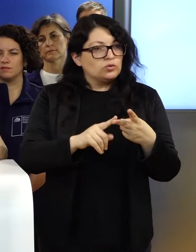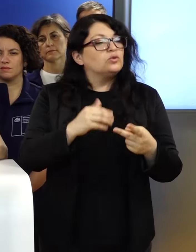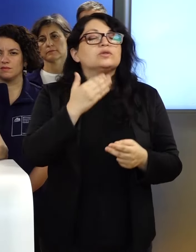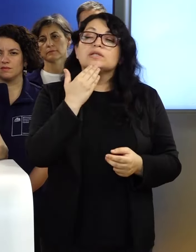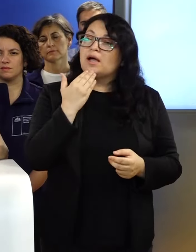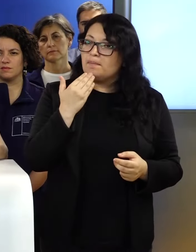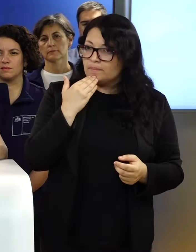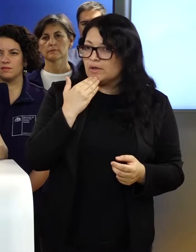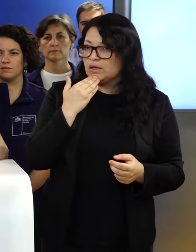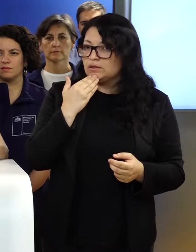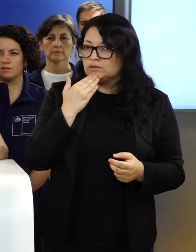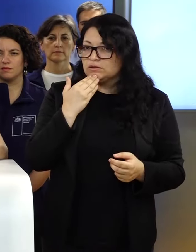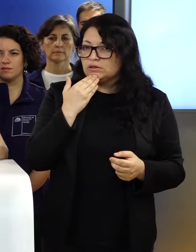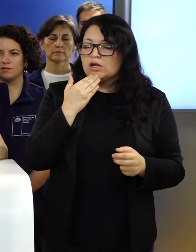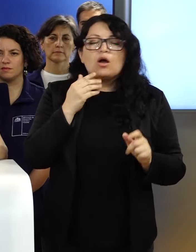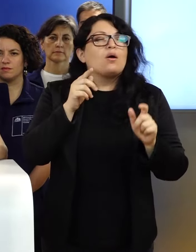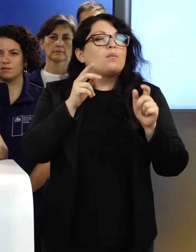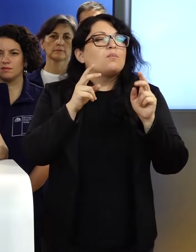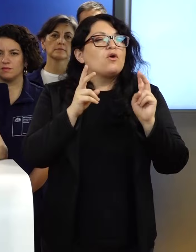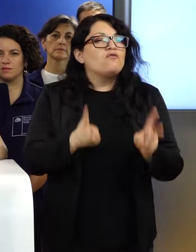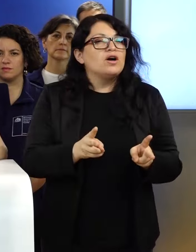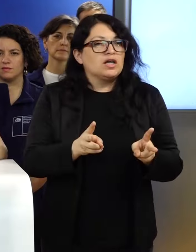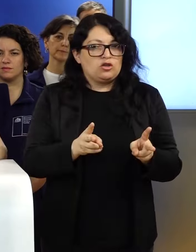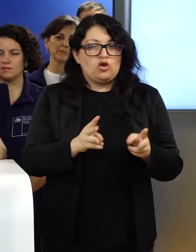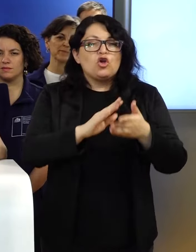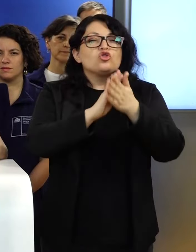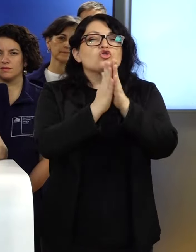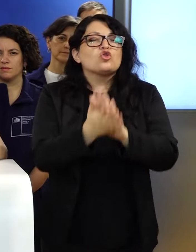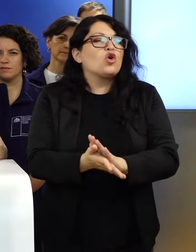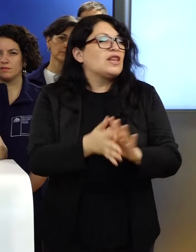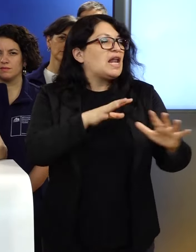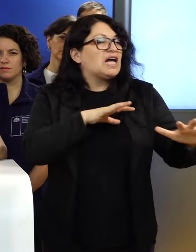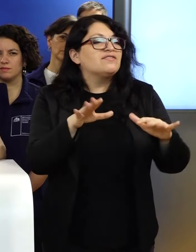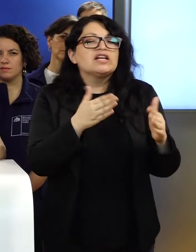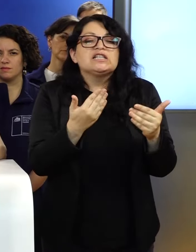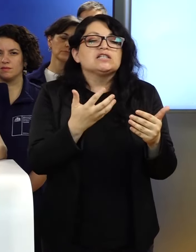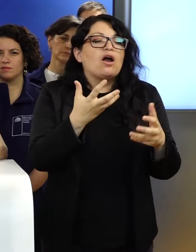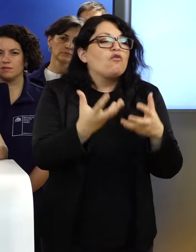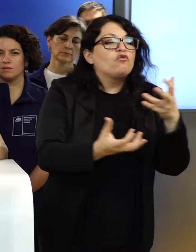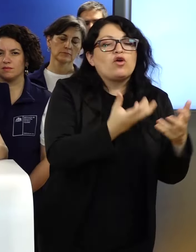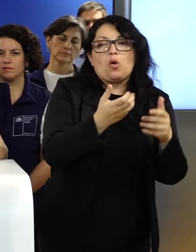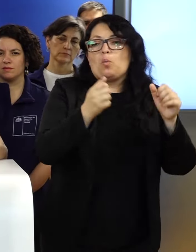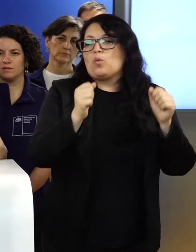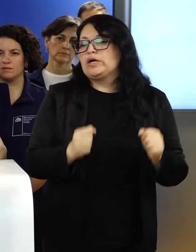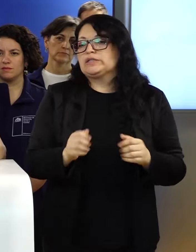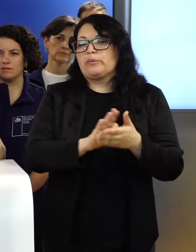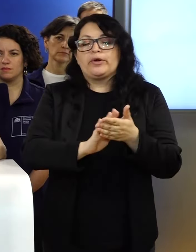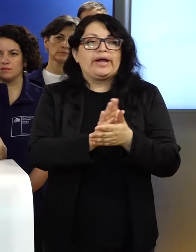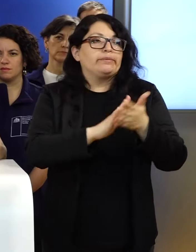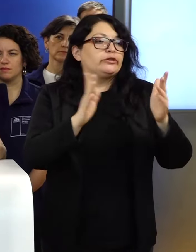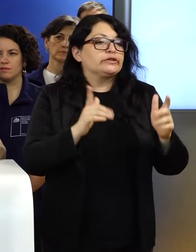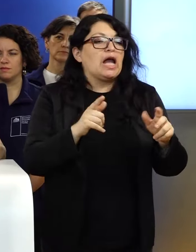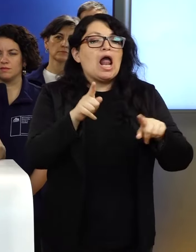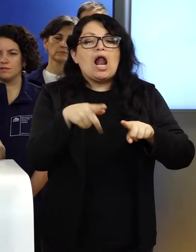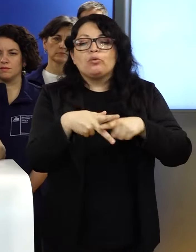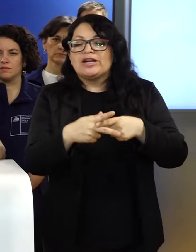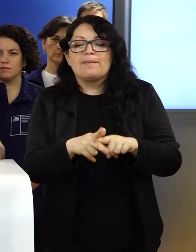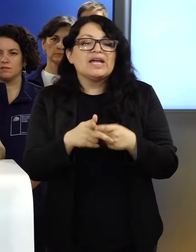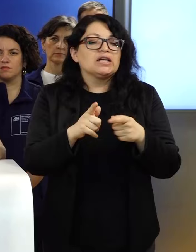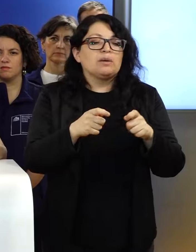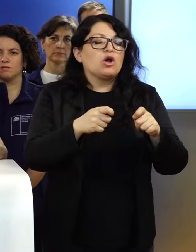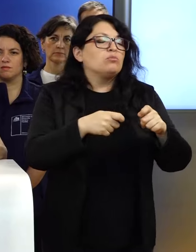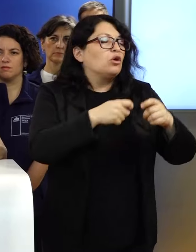restringida toda actividad que implique manipulación de fuego, sea uso de maquinaria, que genera calor o que genera